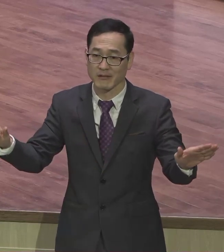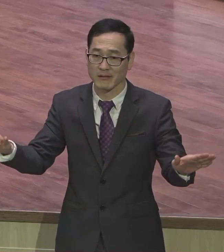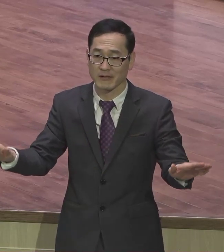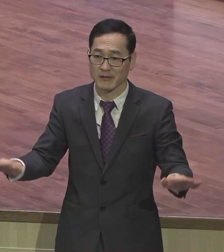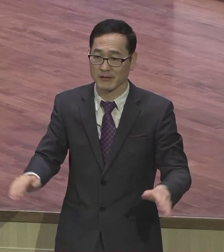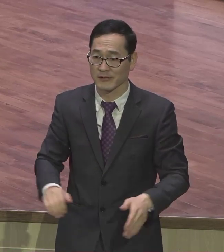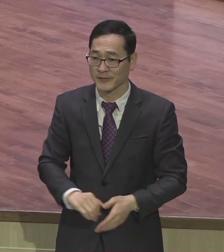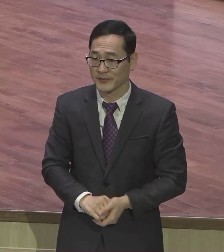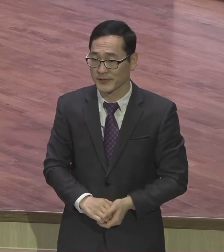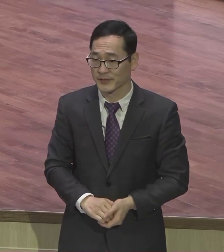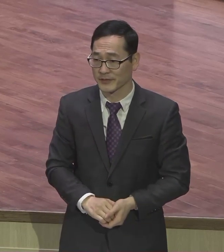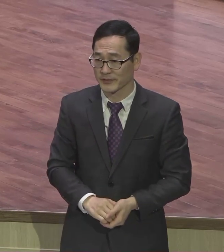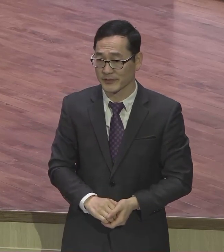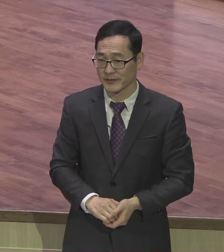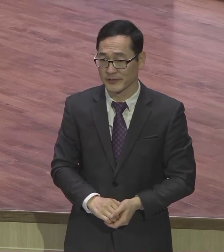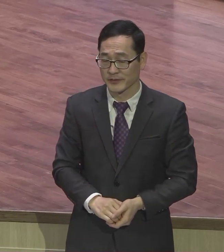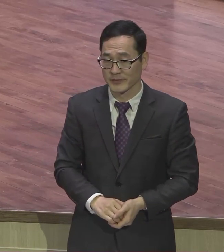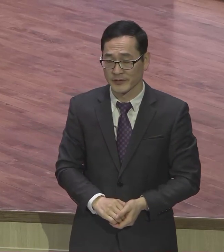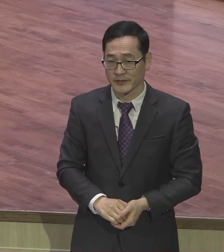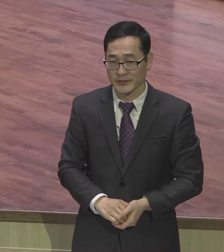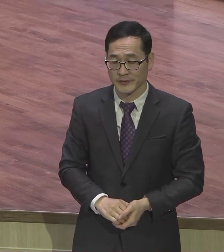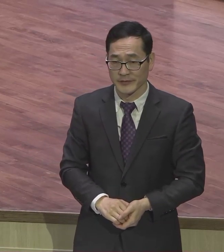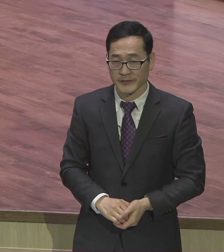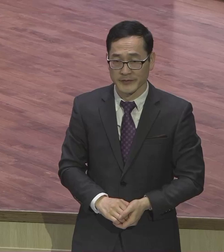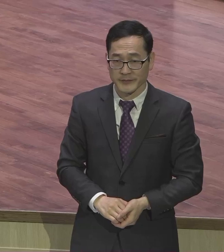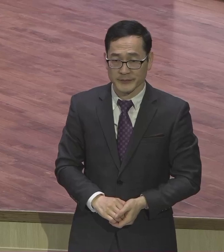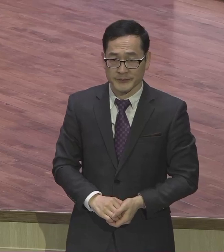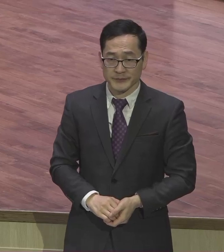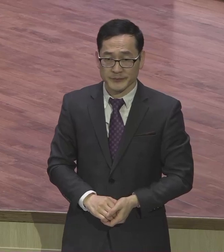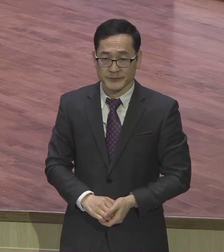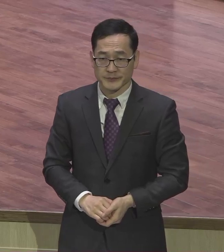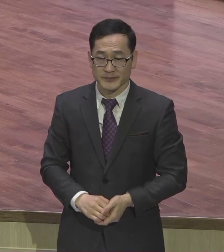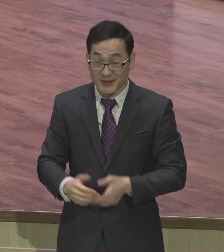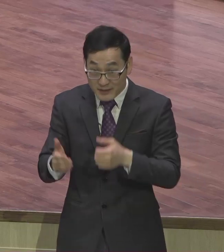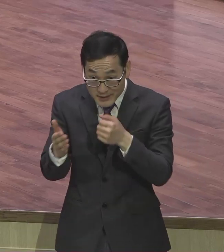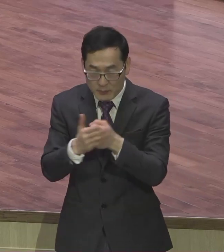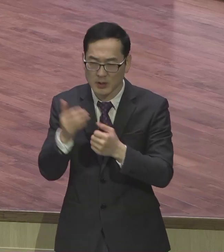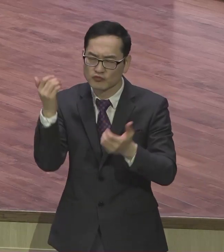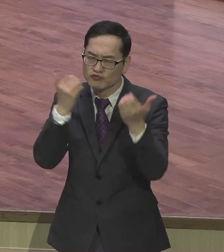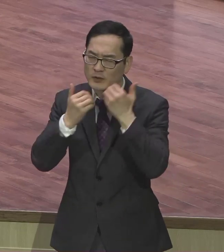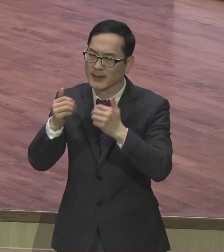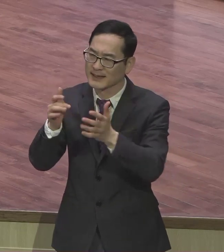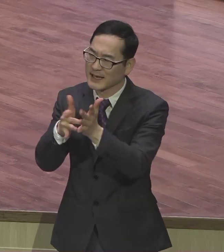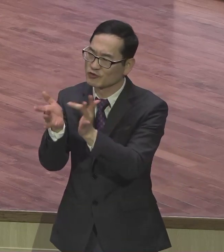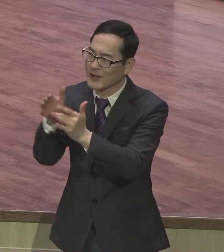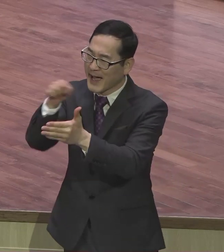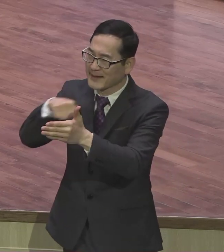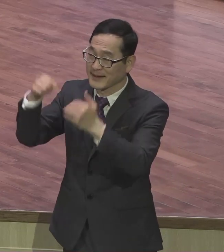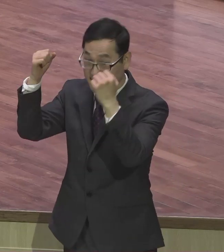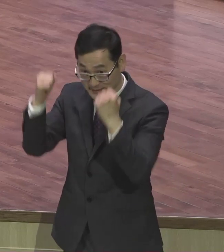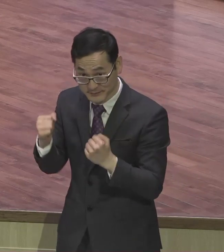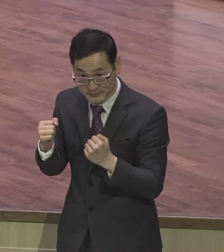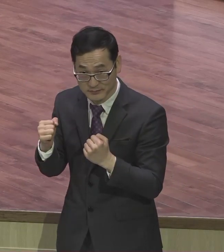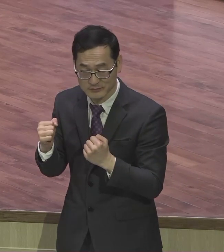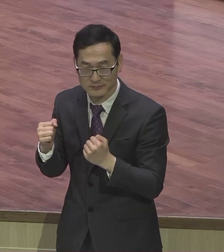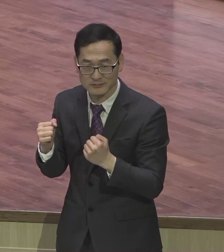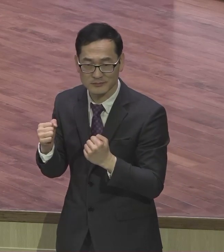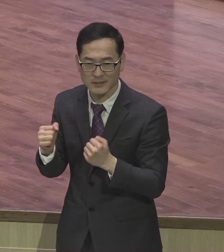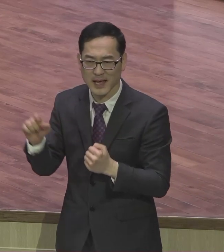그렇기 때문에 누구든지 예수 그리스도 안에 있으면 더 이상 아무 문제될 것